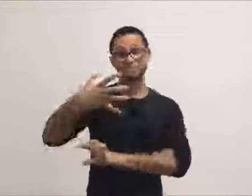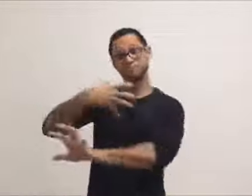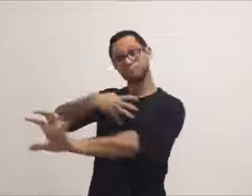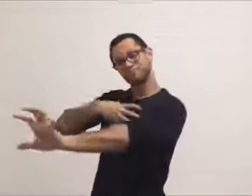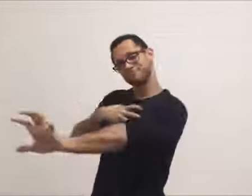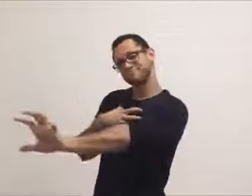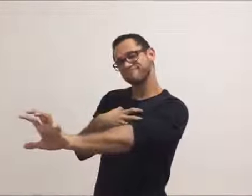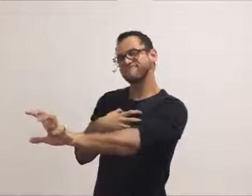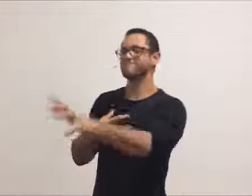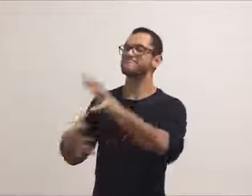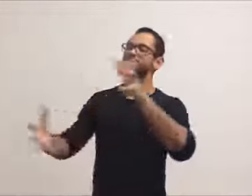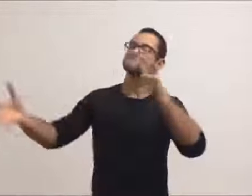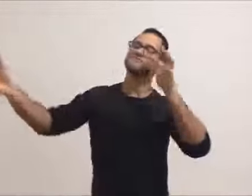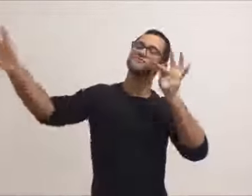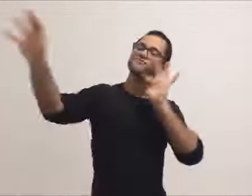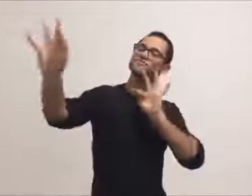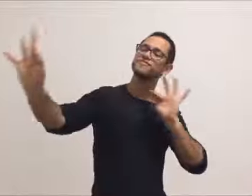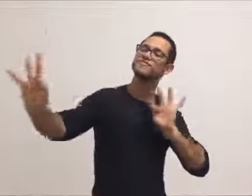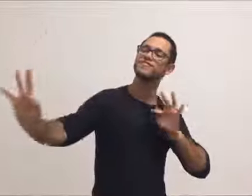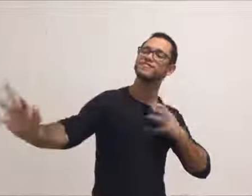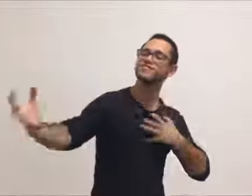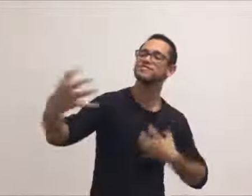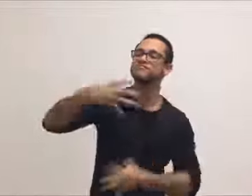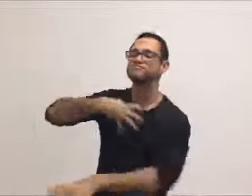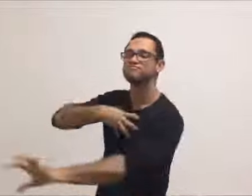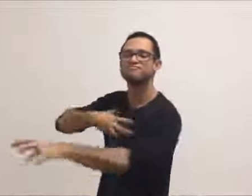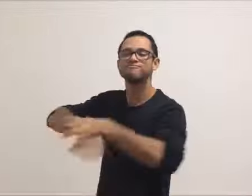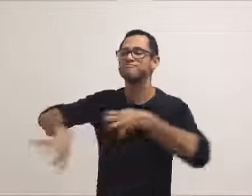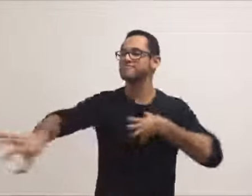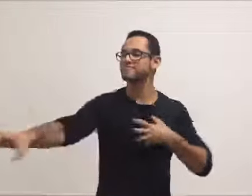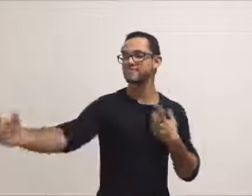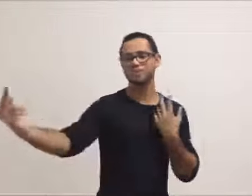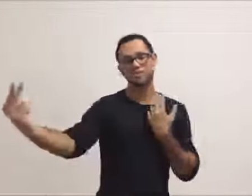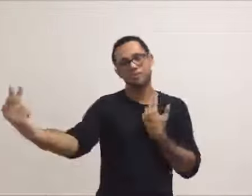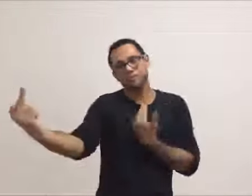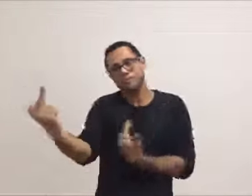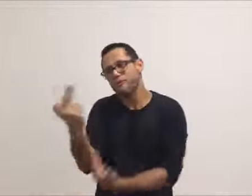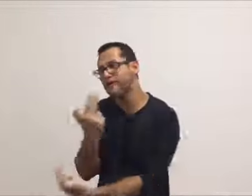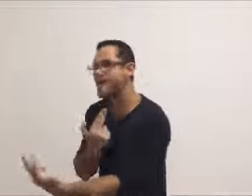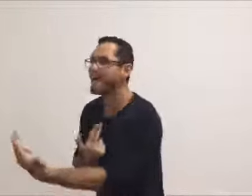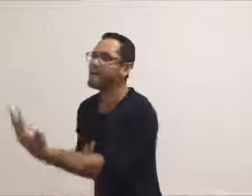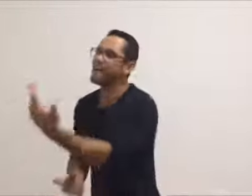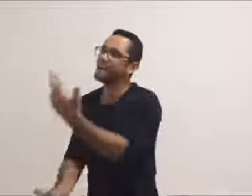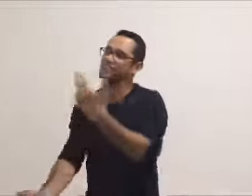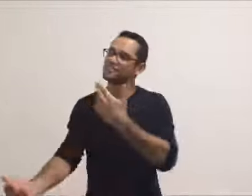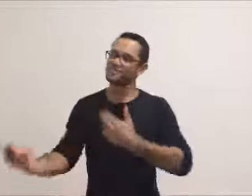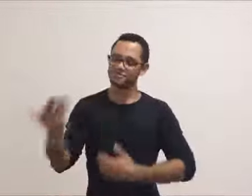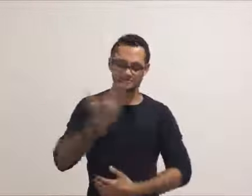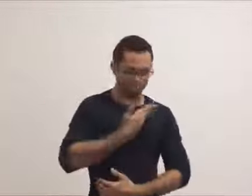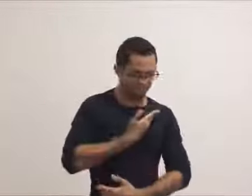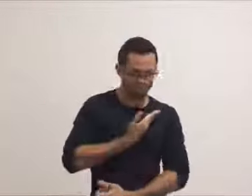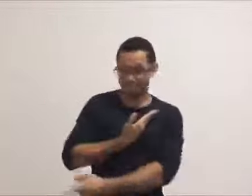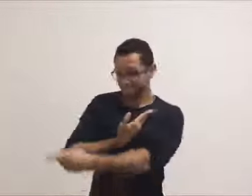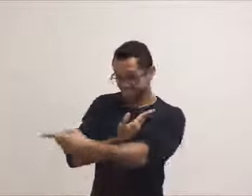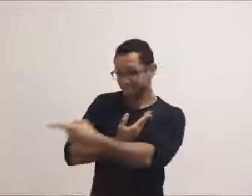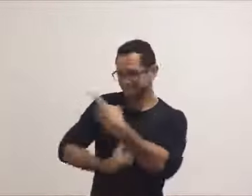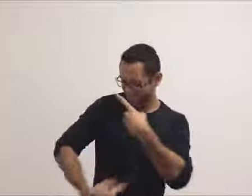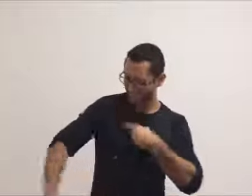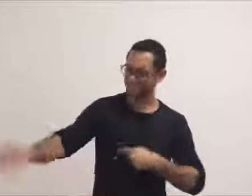que pra você também Sou alguém que te faz tão bem Mas que amigo e irmão